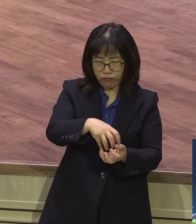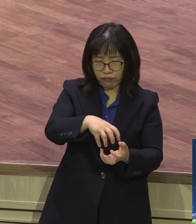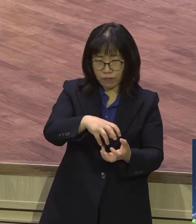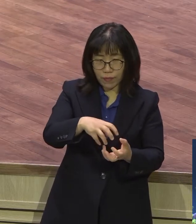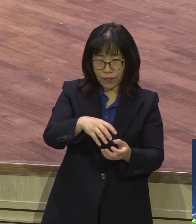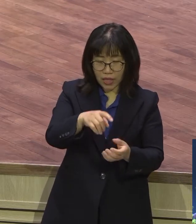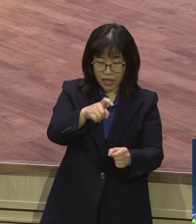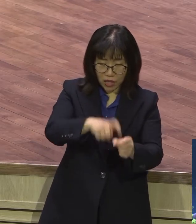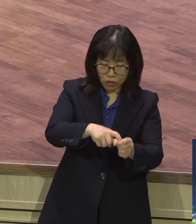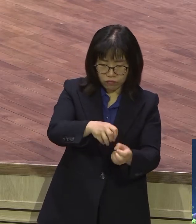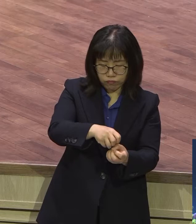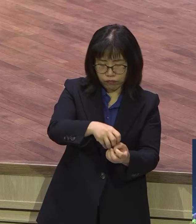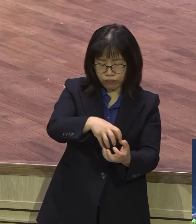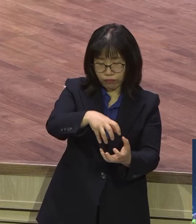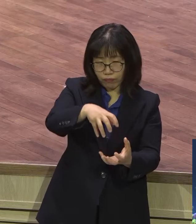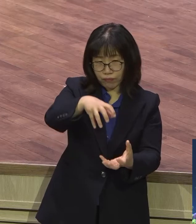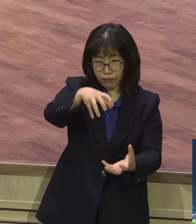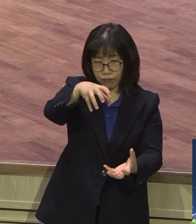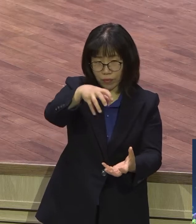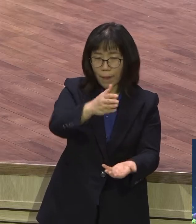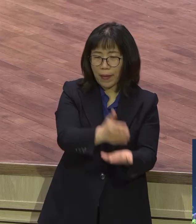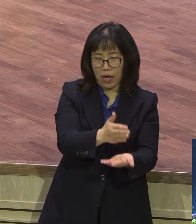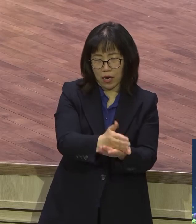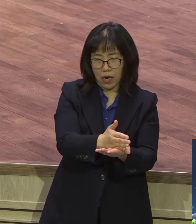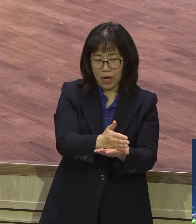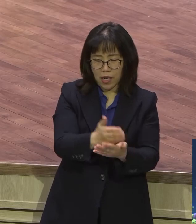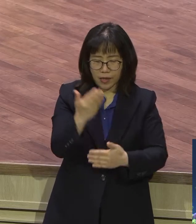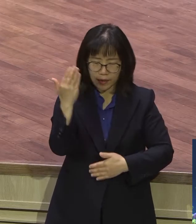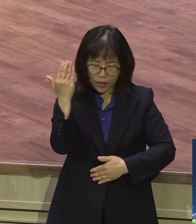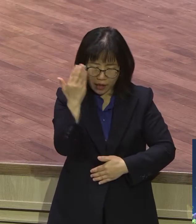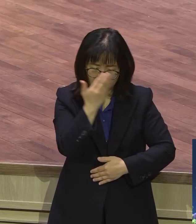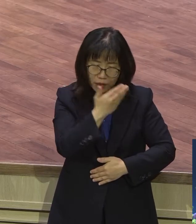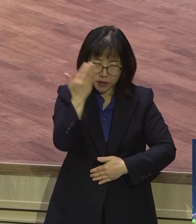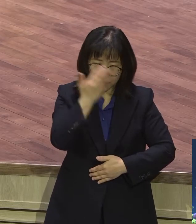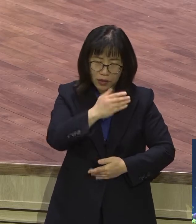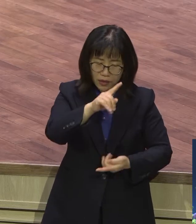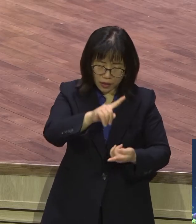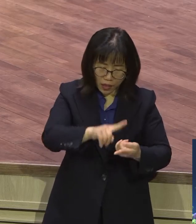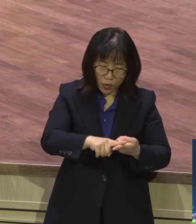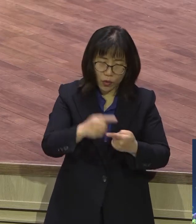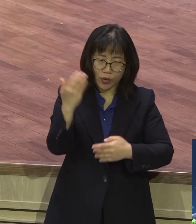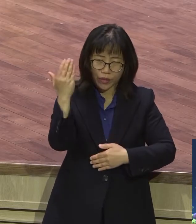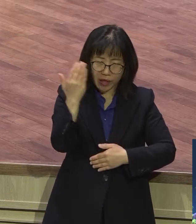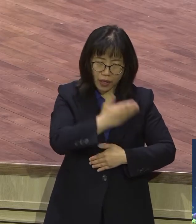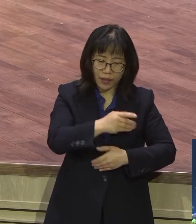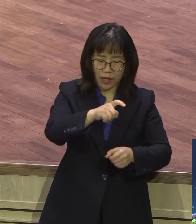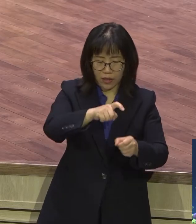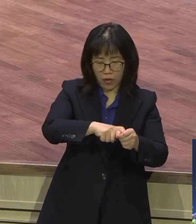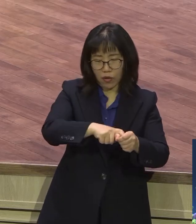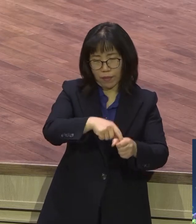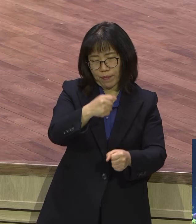집어든다 그런 누룩을 없애고 순전함과 거룩함을 상징하는 거예요. 누룩을 없애라.